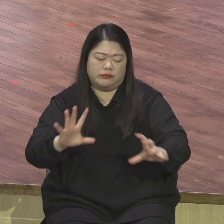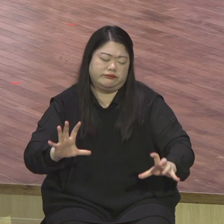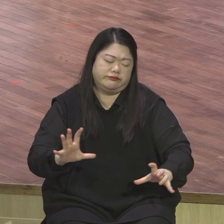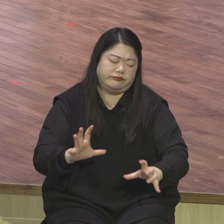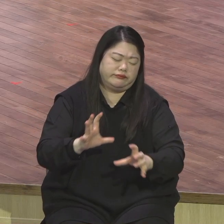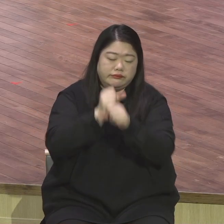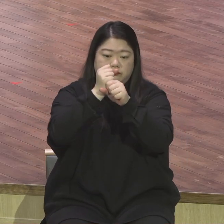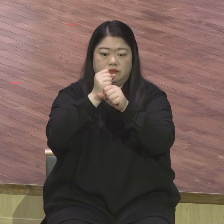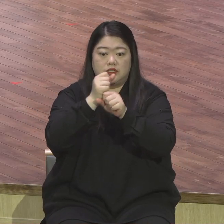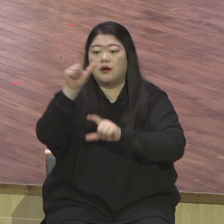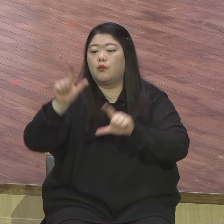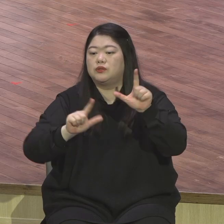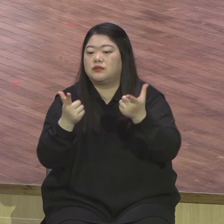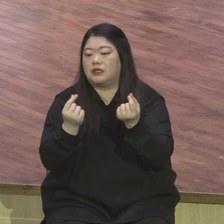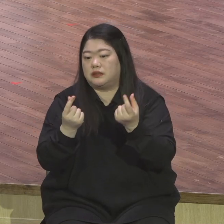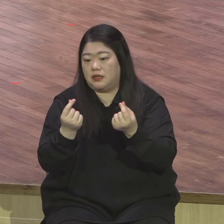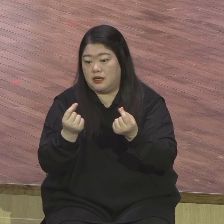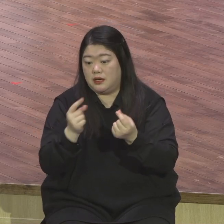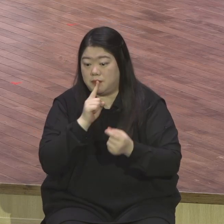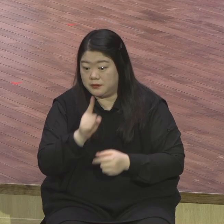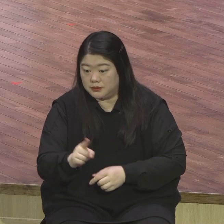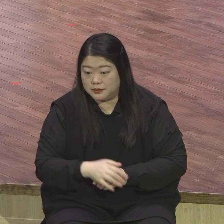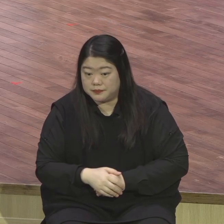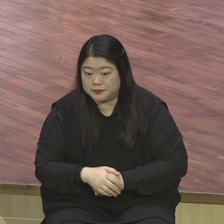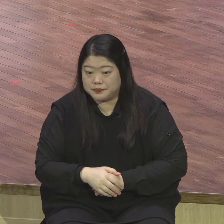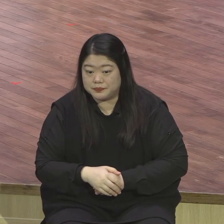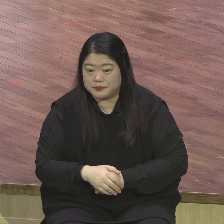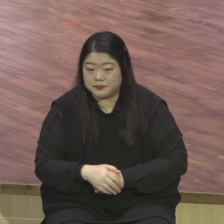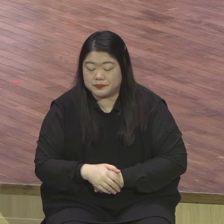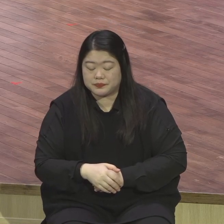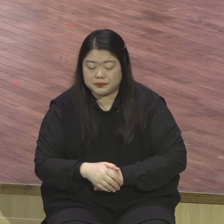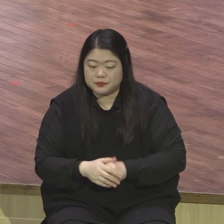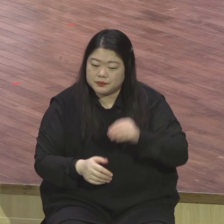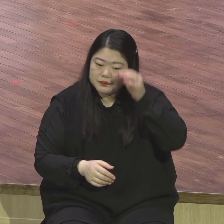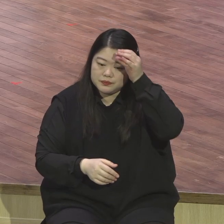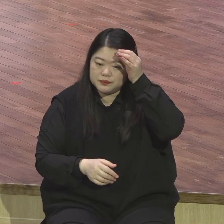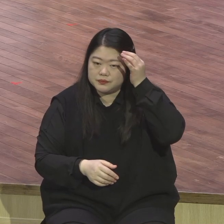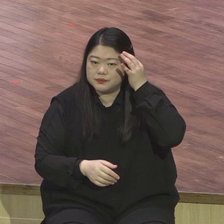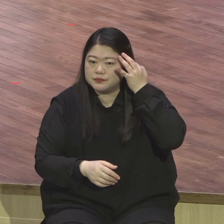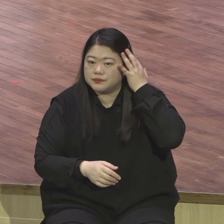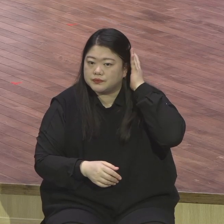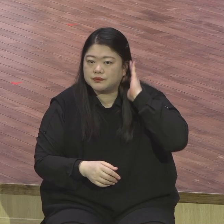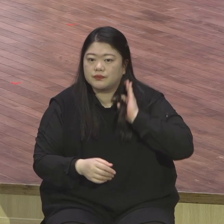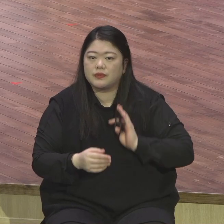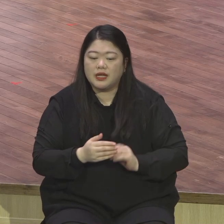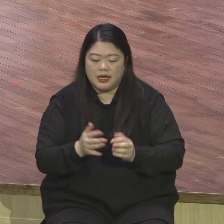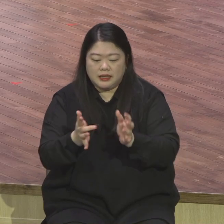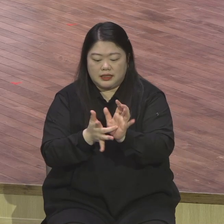사역 이것은 그야말로 최고 5대 사역 중 하나다 그랬어요